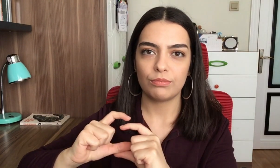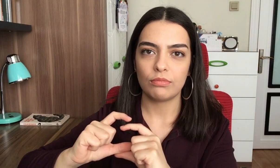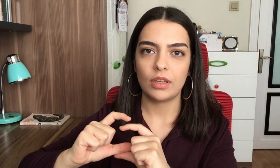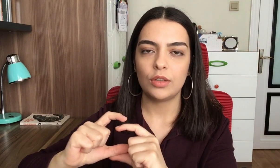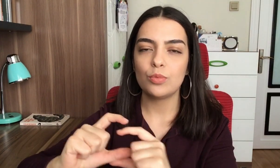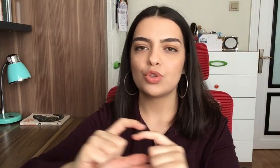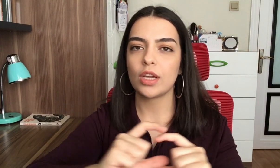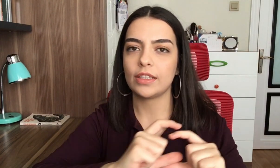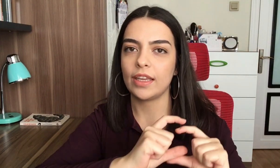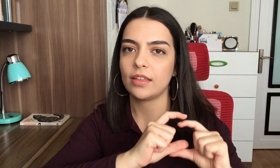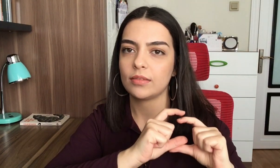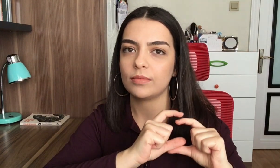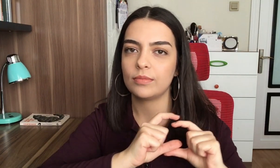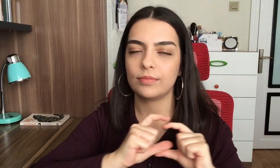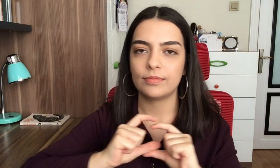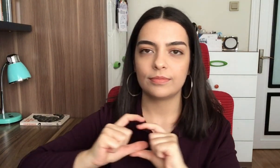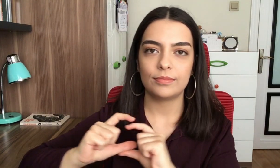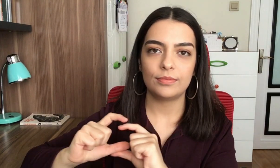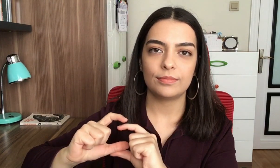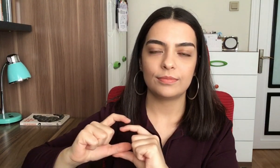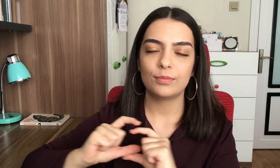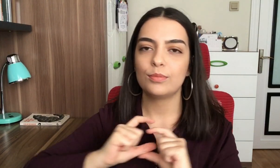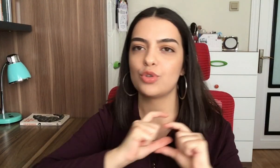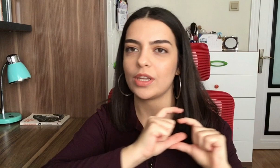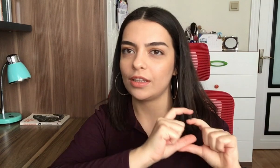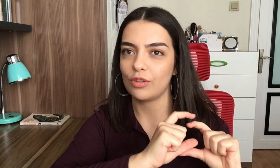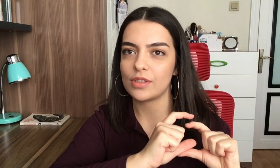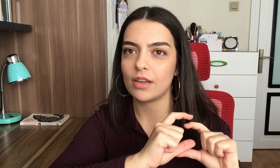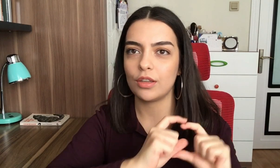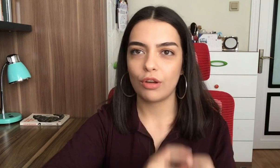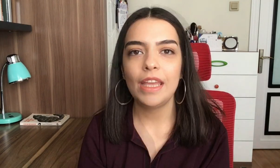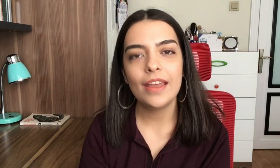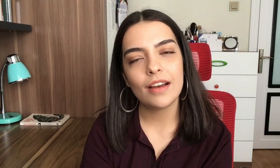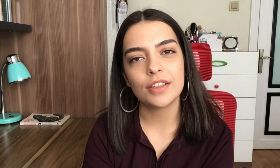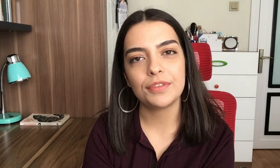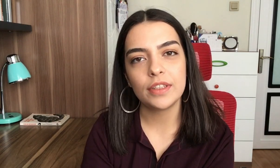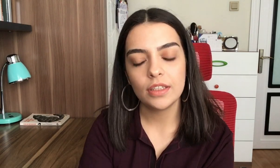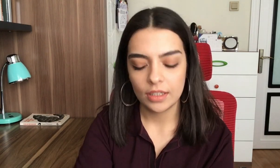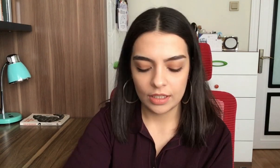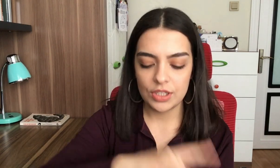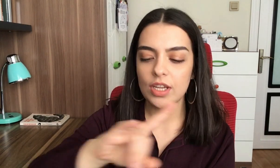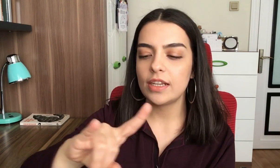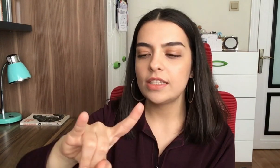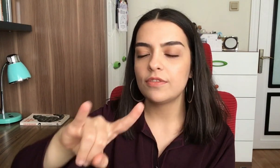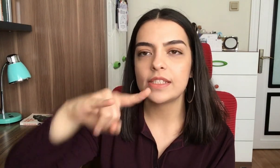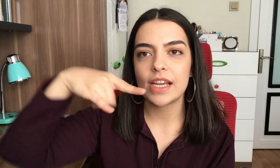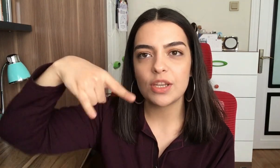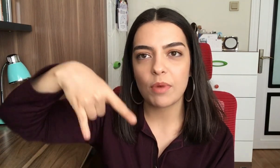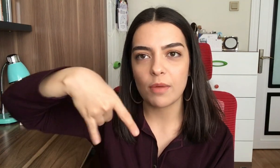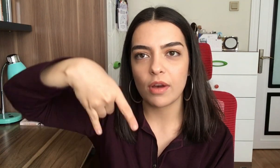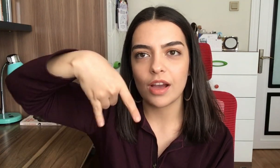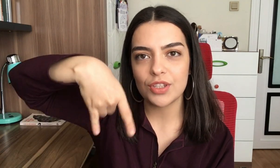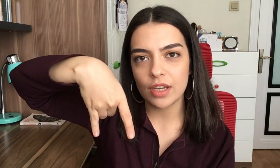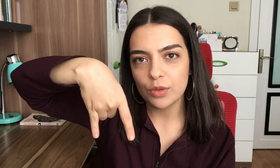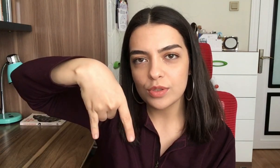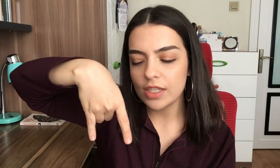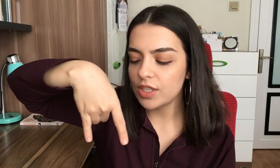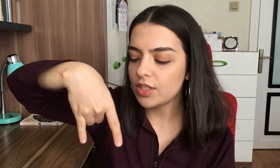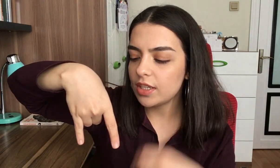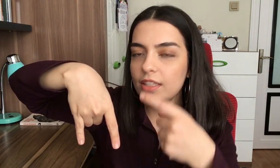Yumuşak G Bu şekilde gösteriliyor. H harfi işaret ve serçe parmağı aşağı gösterecek şekilde.